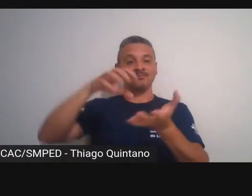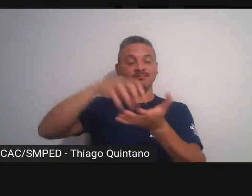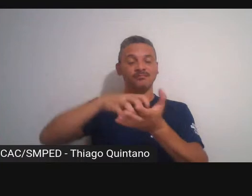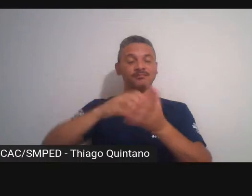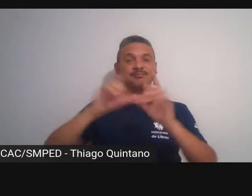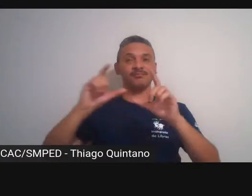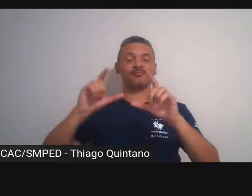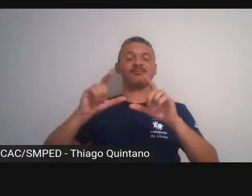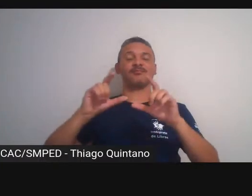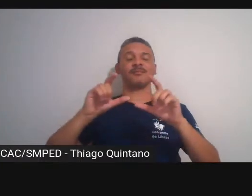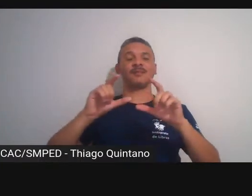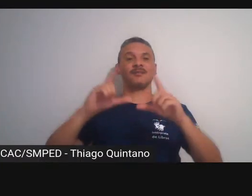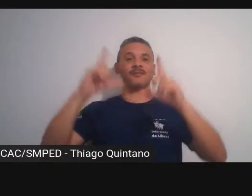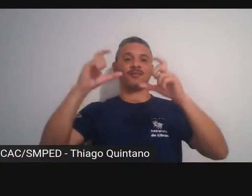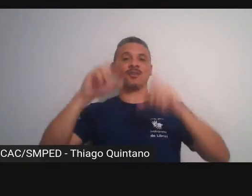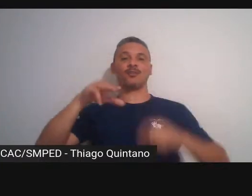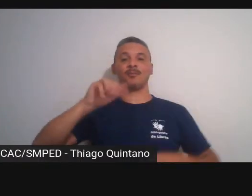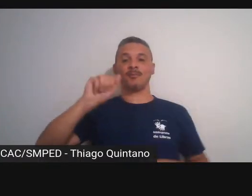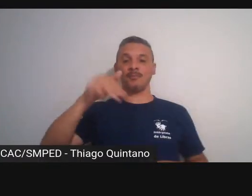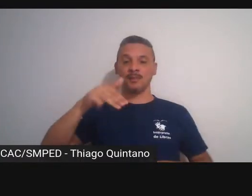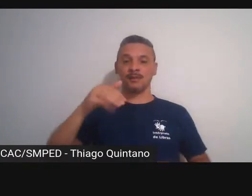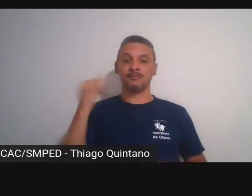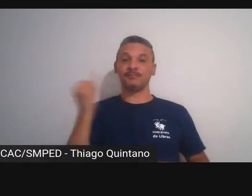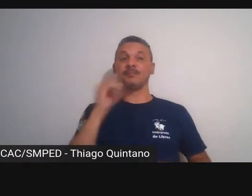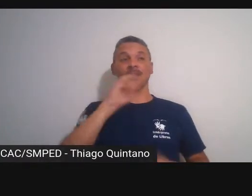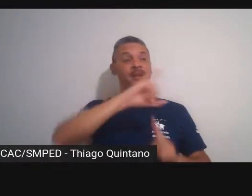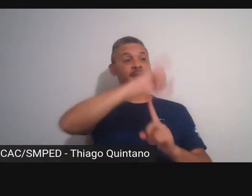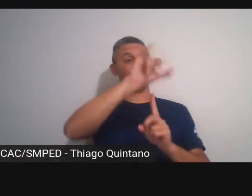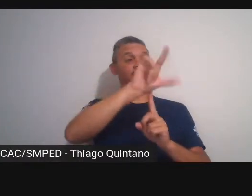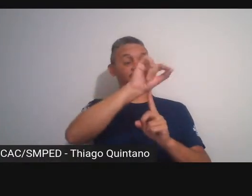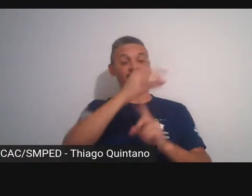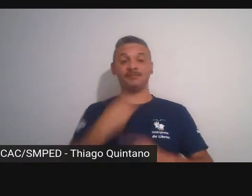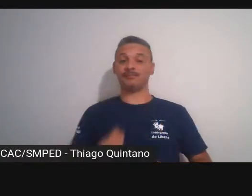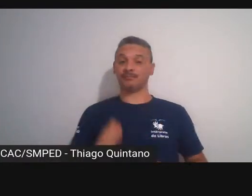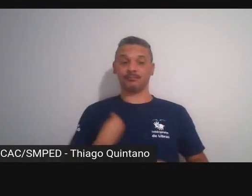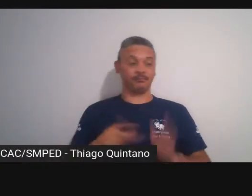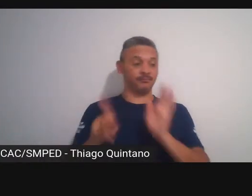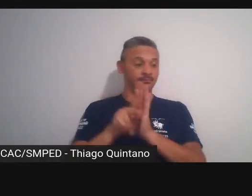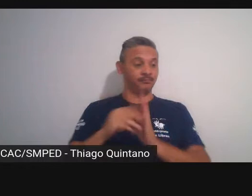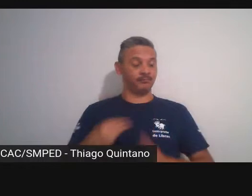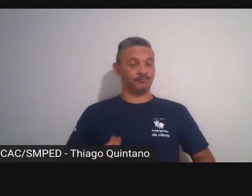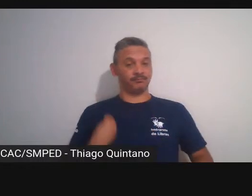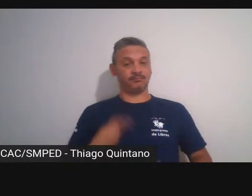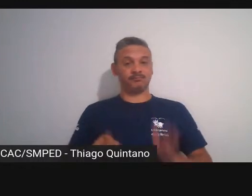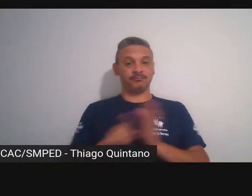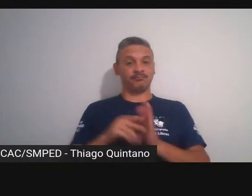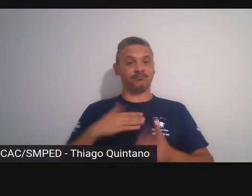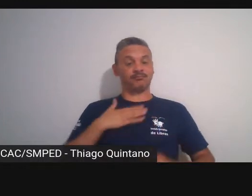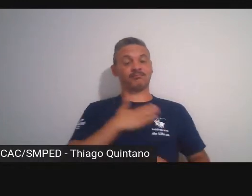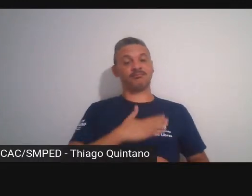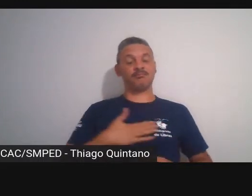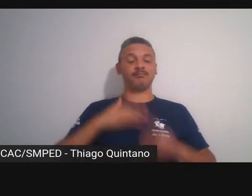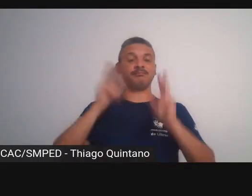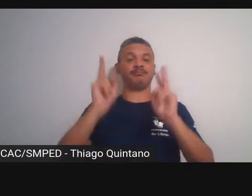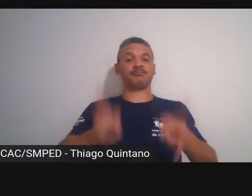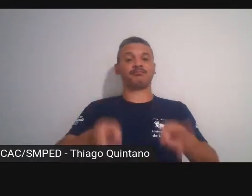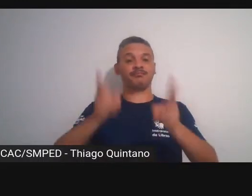foto do Jaraguá quer dizer o Jaraguá ele sempre foi muito presente na minha vida e